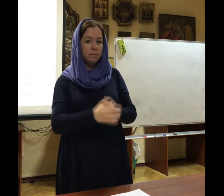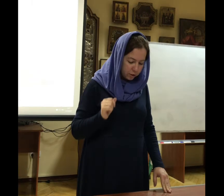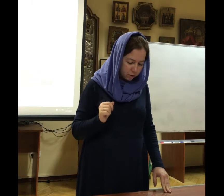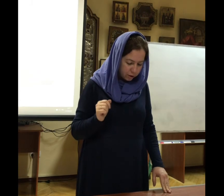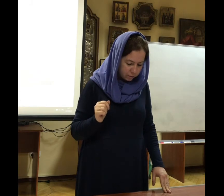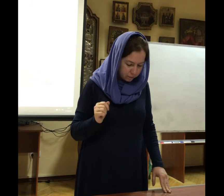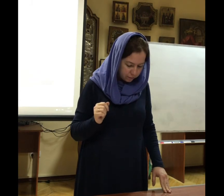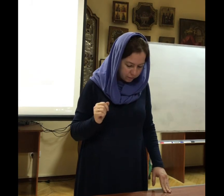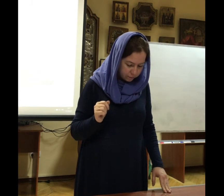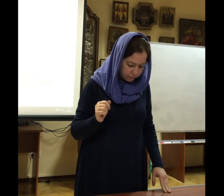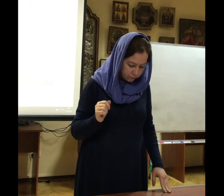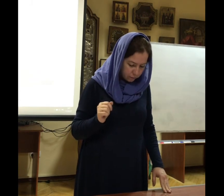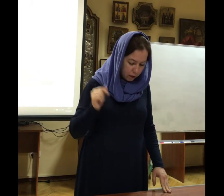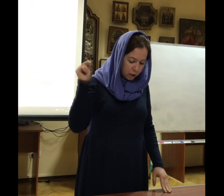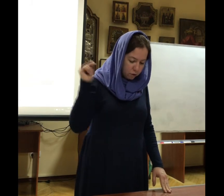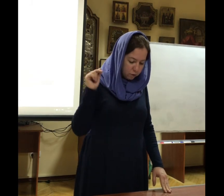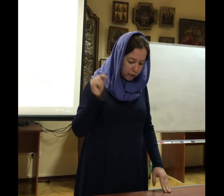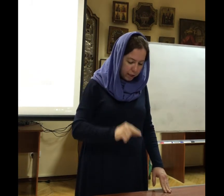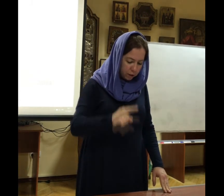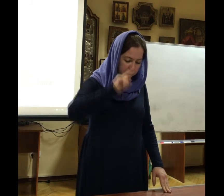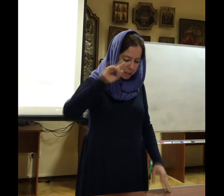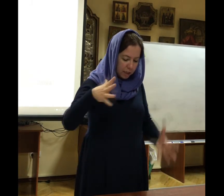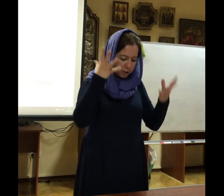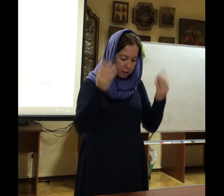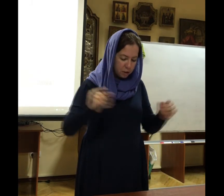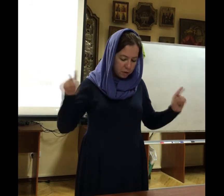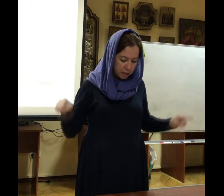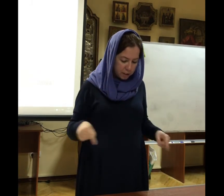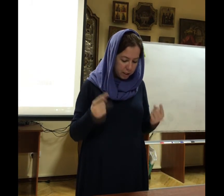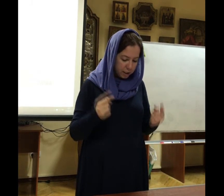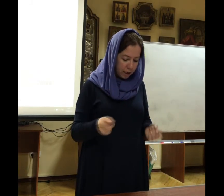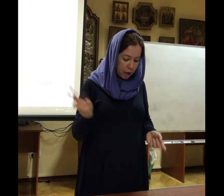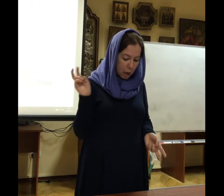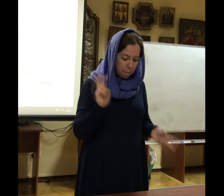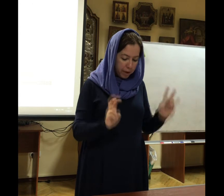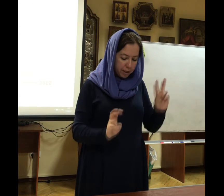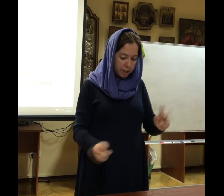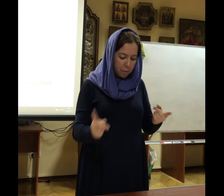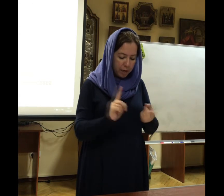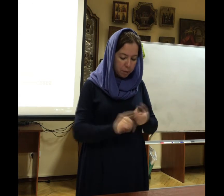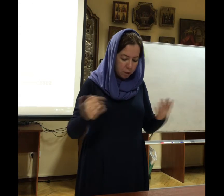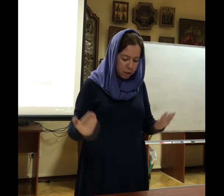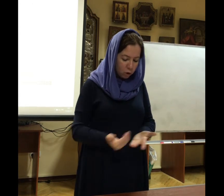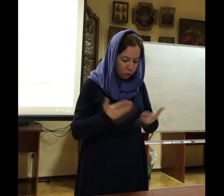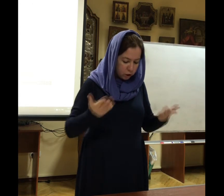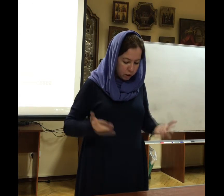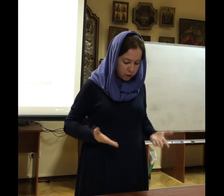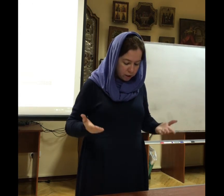Поехали. Этот преславный день воскресения. Придите, приобщимся новой жизни,